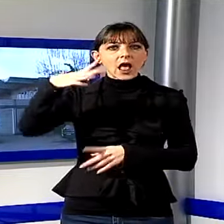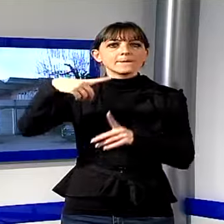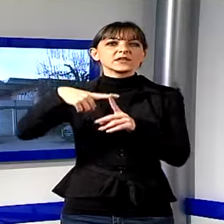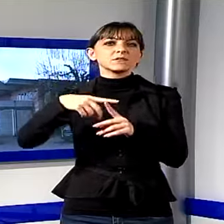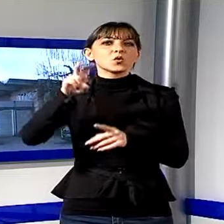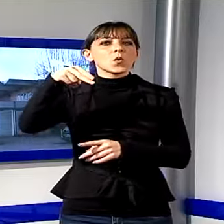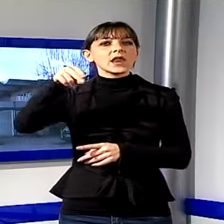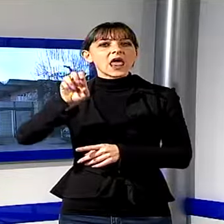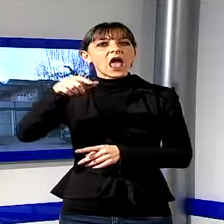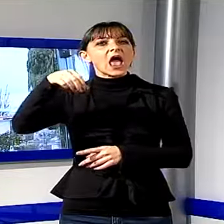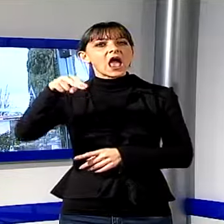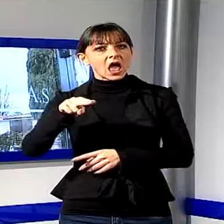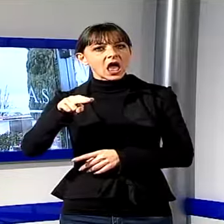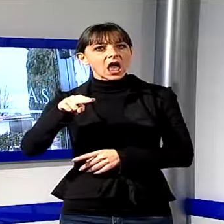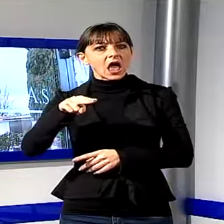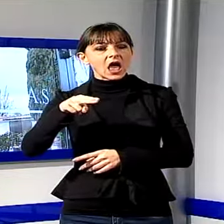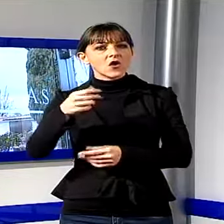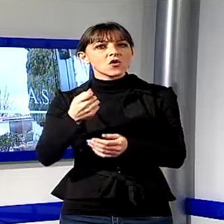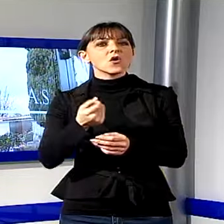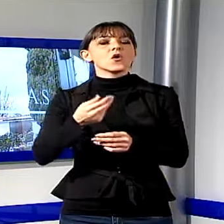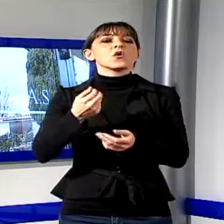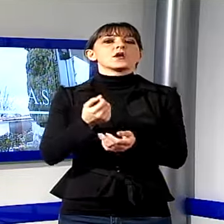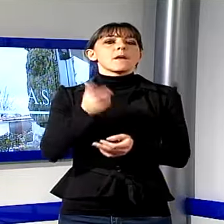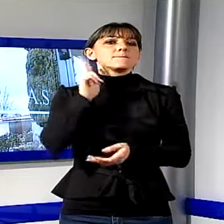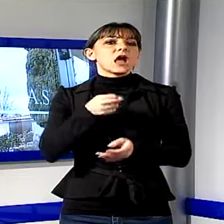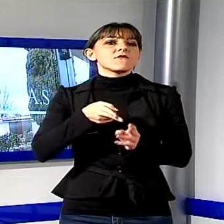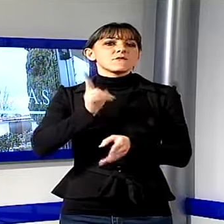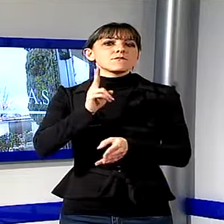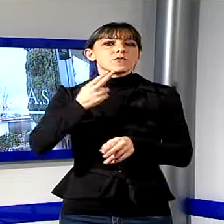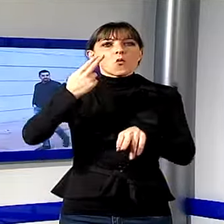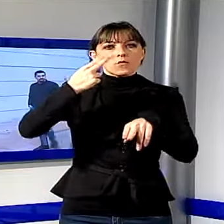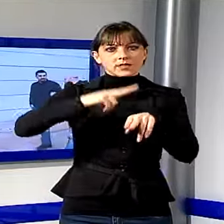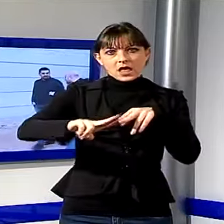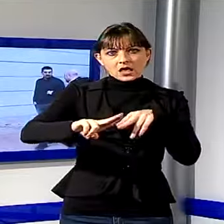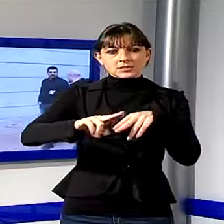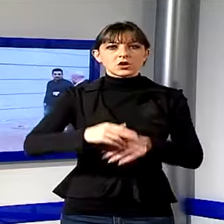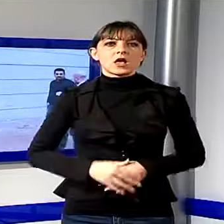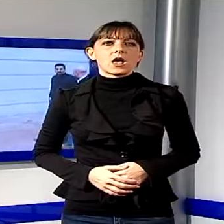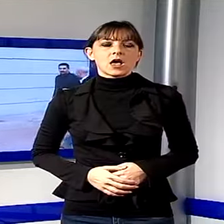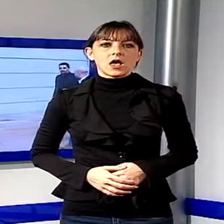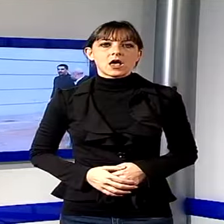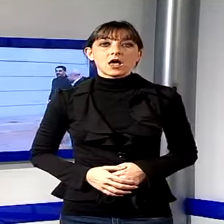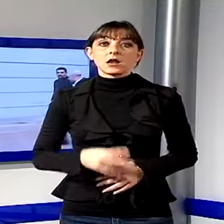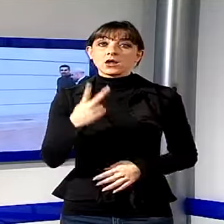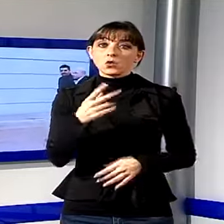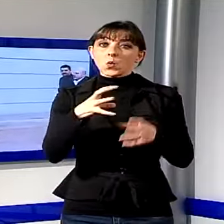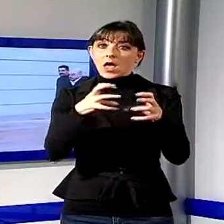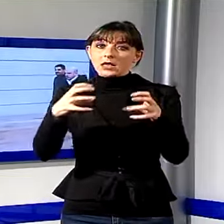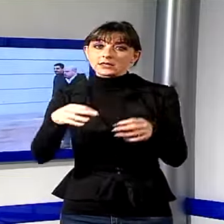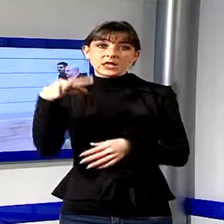Ecologia e di RM, entrambe della famiglia Fornaciari di Porcari, specializzate nella raccolta e nel trattamento di